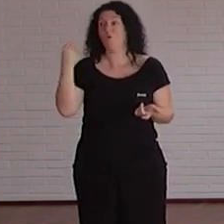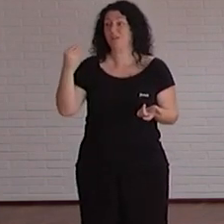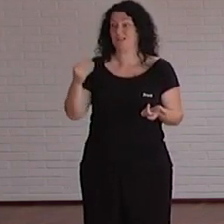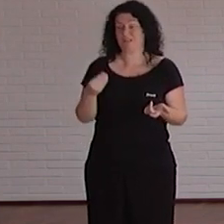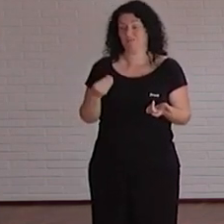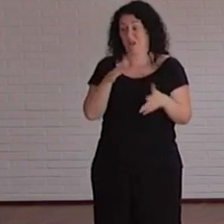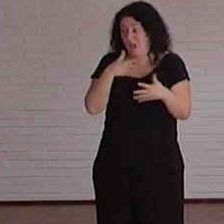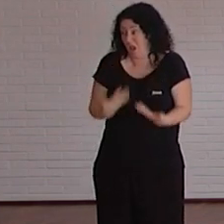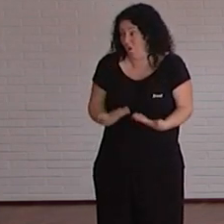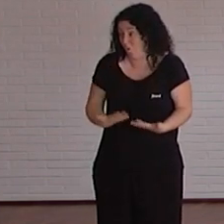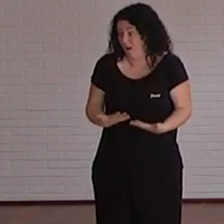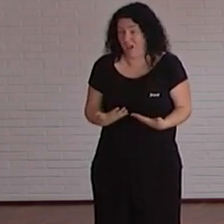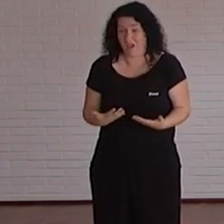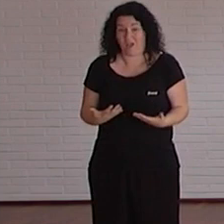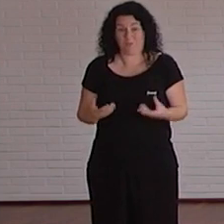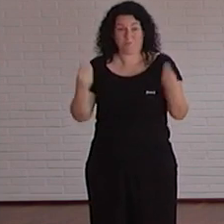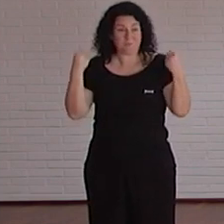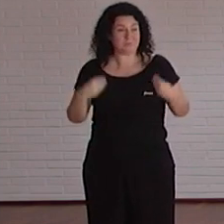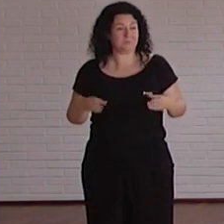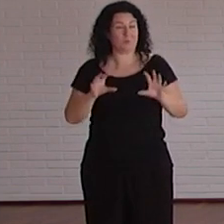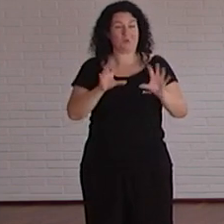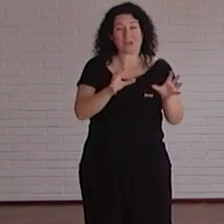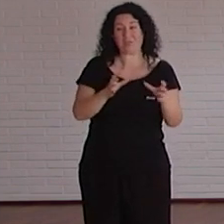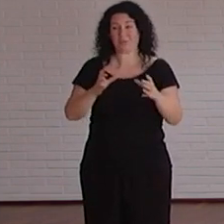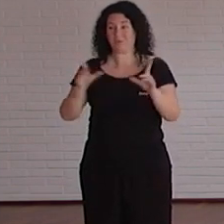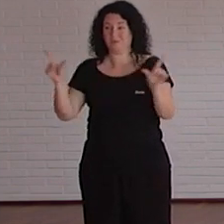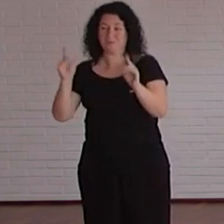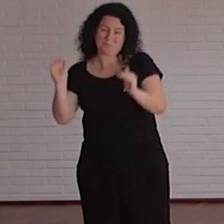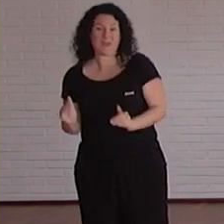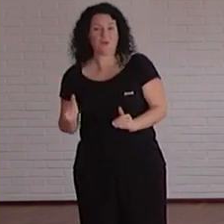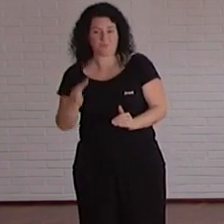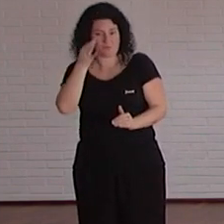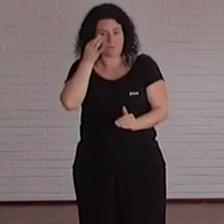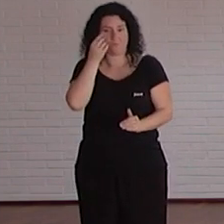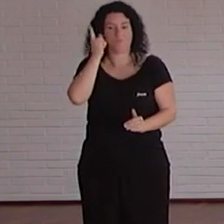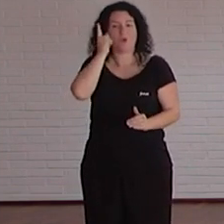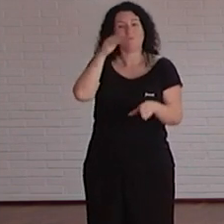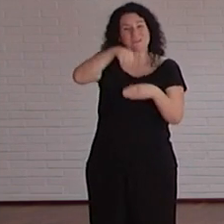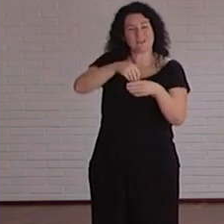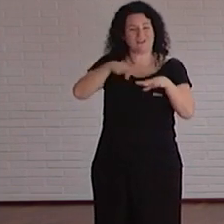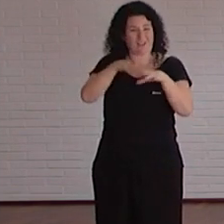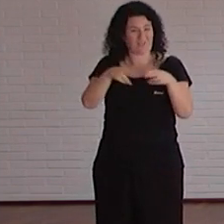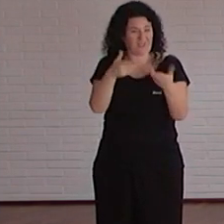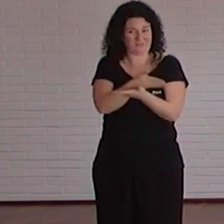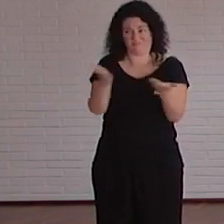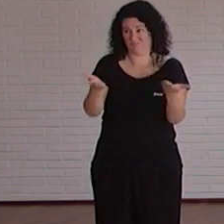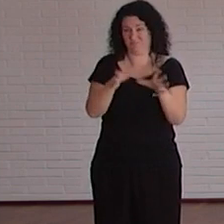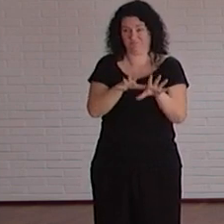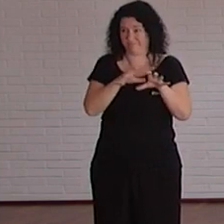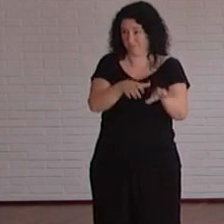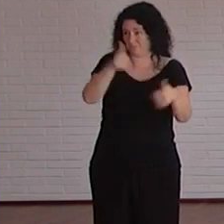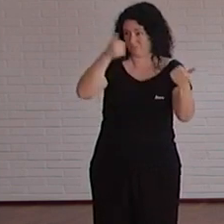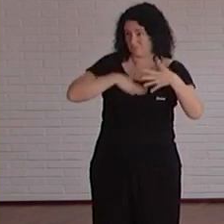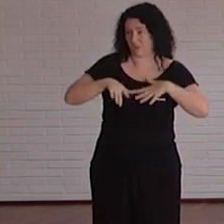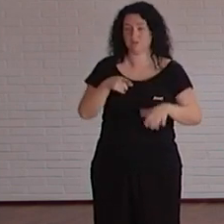a la comunicación que se hacen medios de comunicación que consumen más a la carta entonces para nosotros por definición